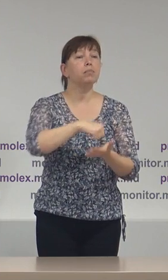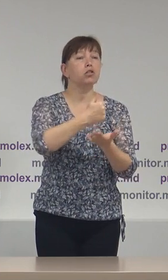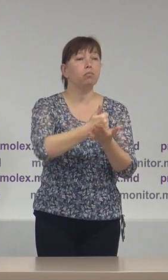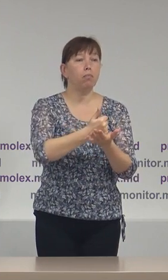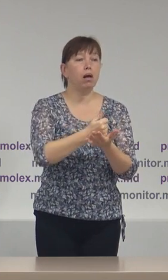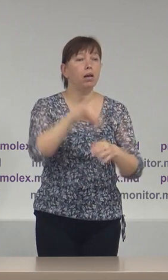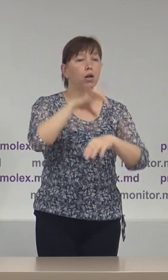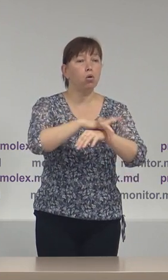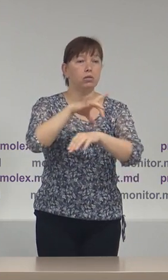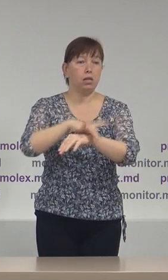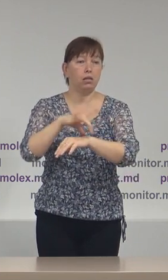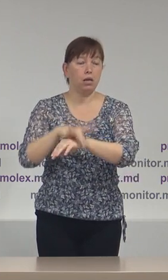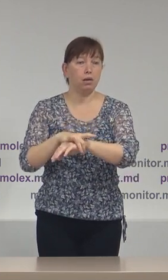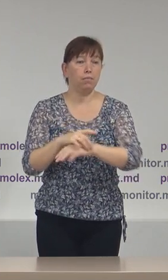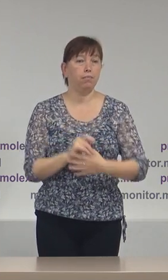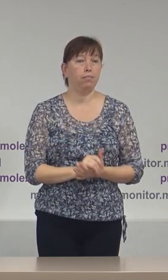constatări